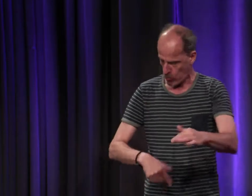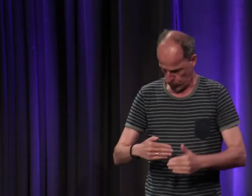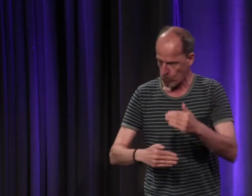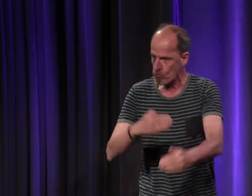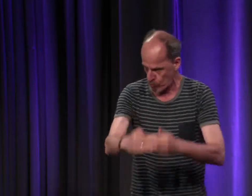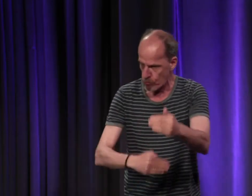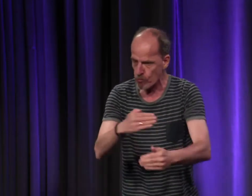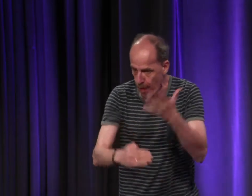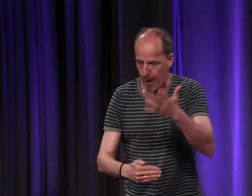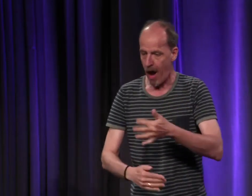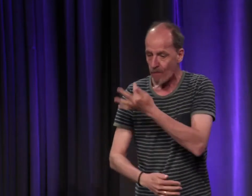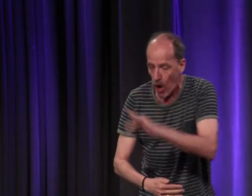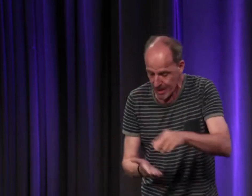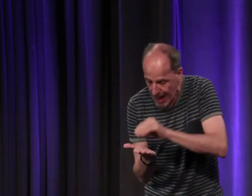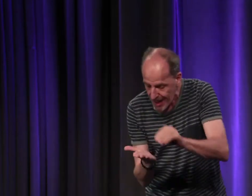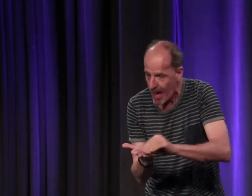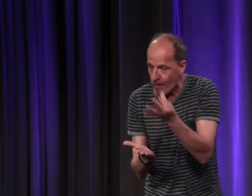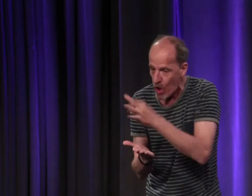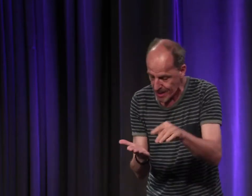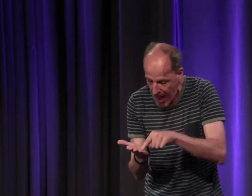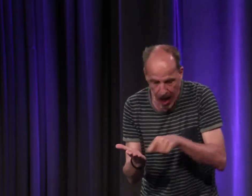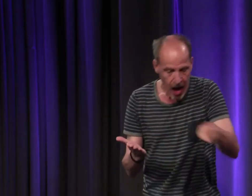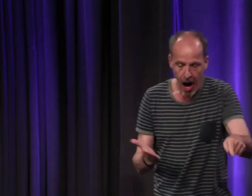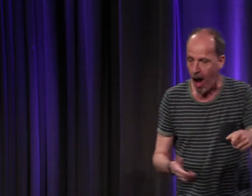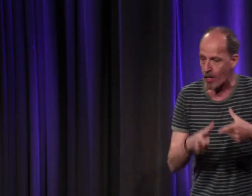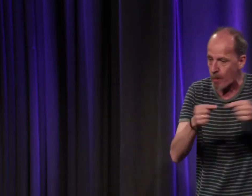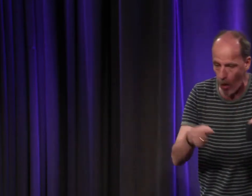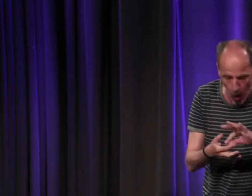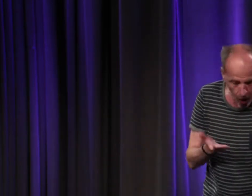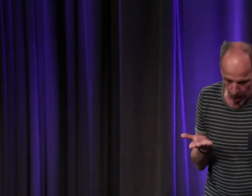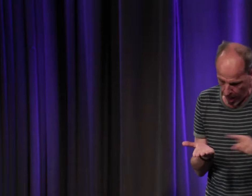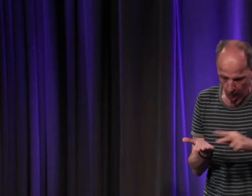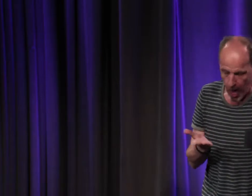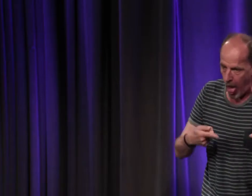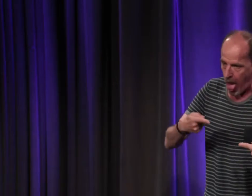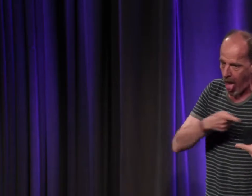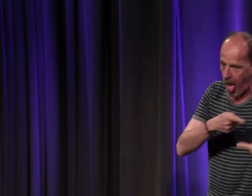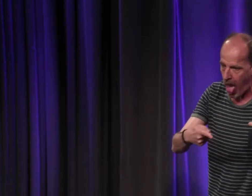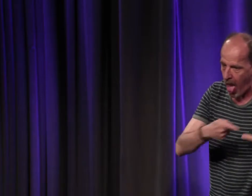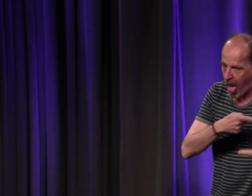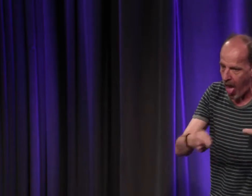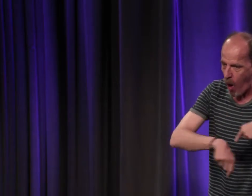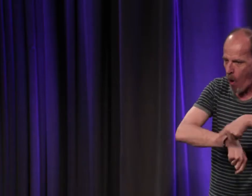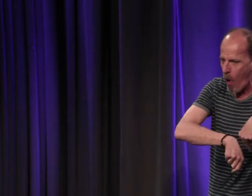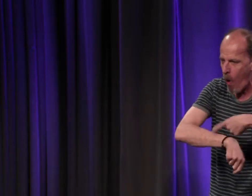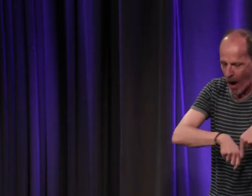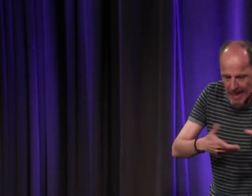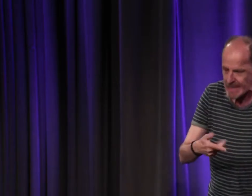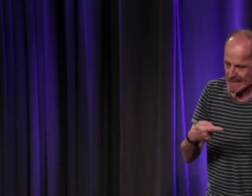alors ils l'ont su très tardivement en France on a pas mal de traces sur ces histoires de